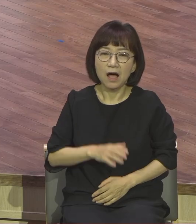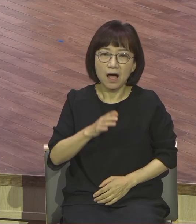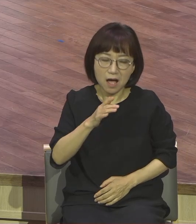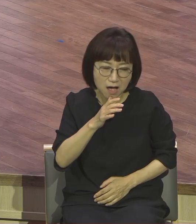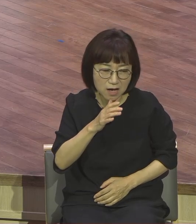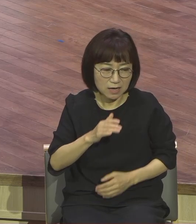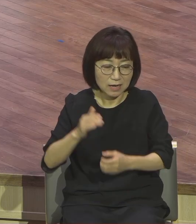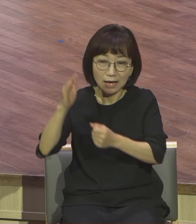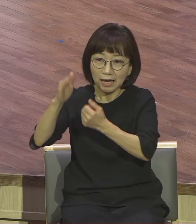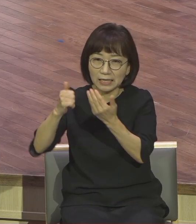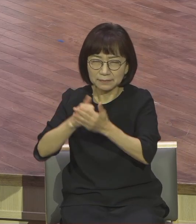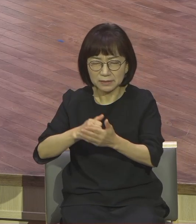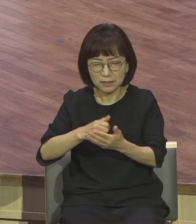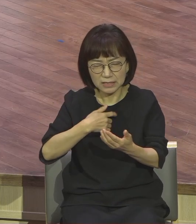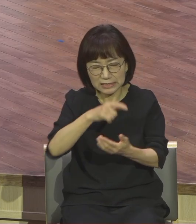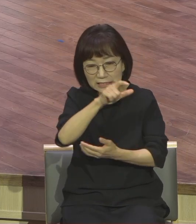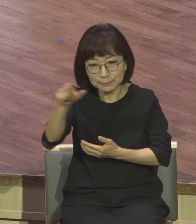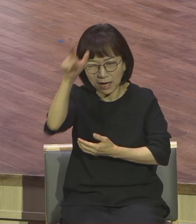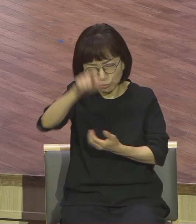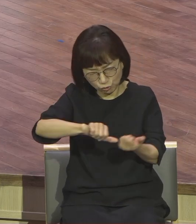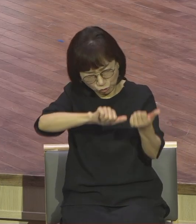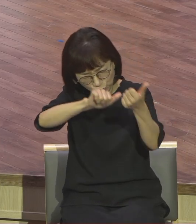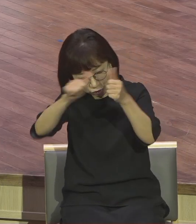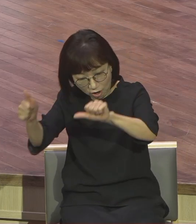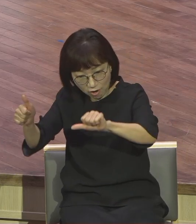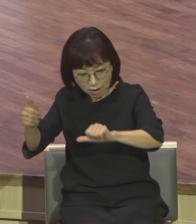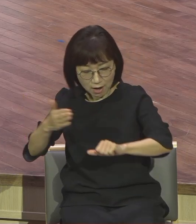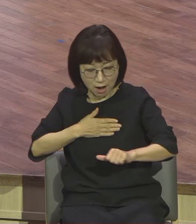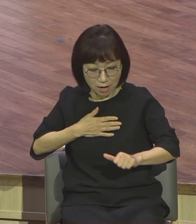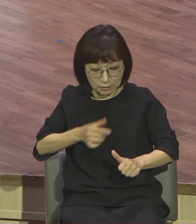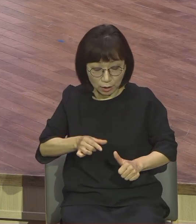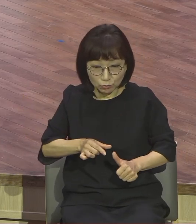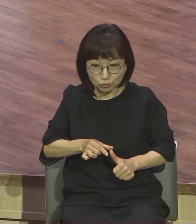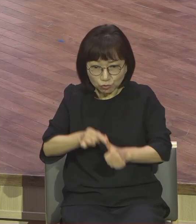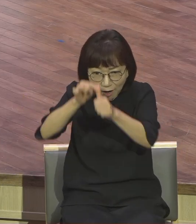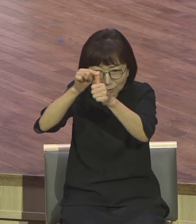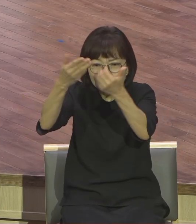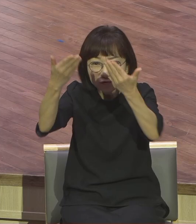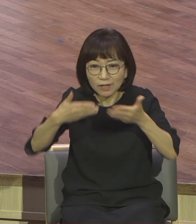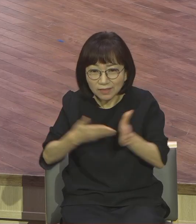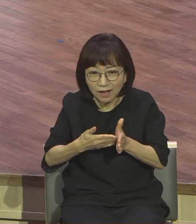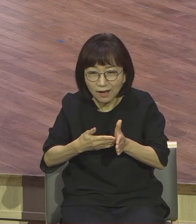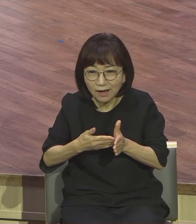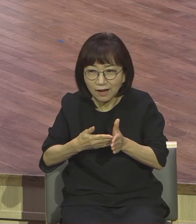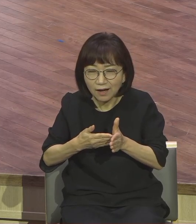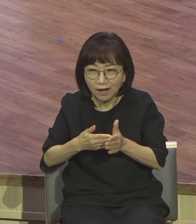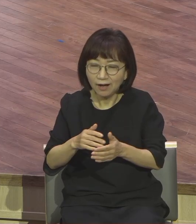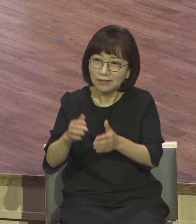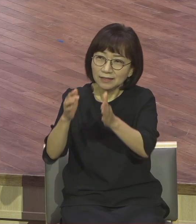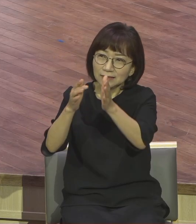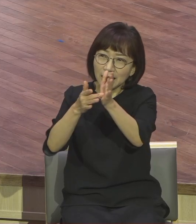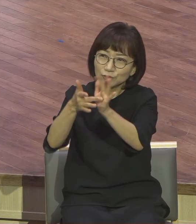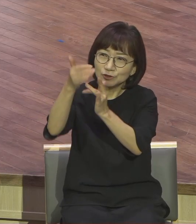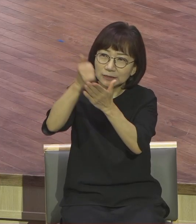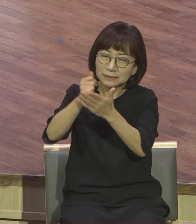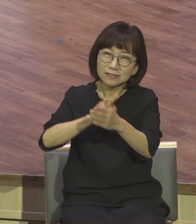구원해놓고 그 주님이 어디에 관심이 있겠어요 한번 생각해보세요 예수님 부활하세요 하나님 부활하세요 앉아서 뭐 하겠어요